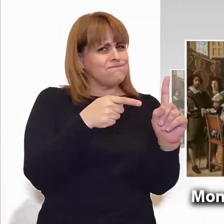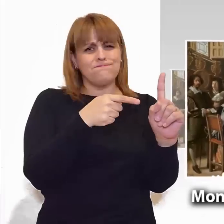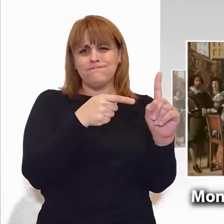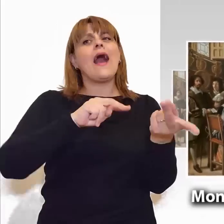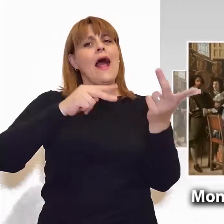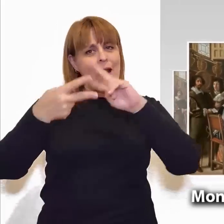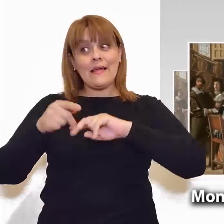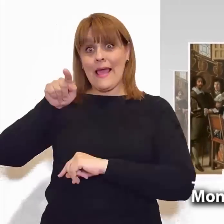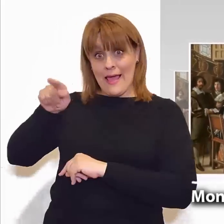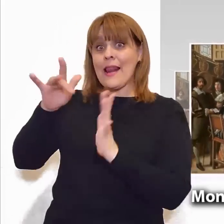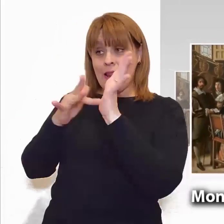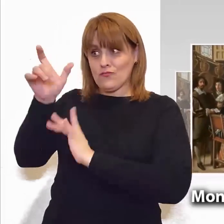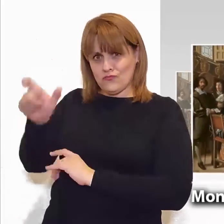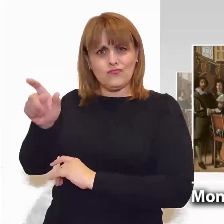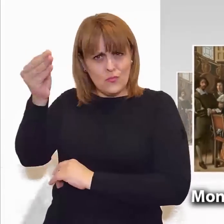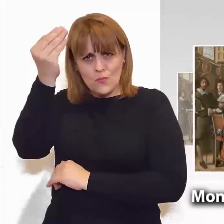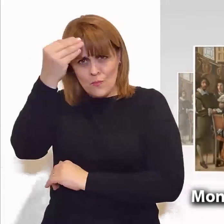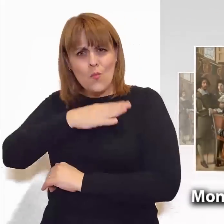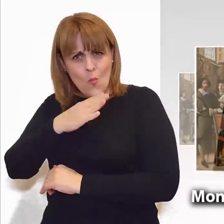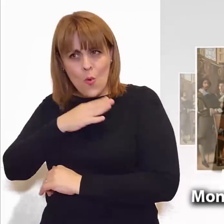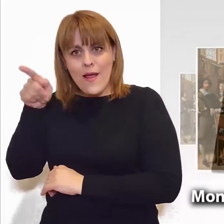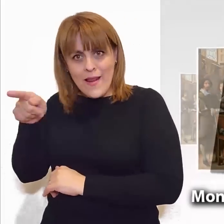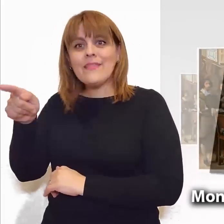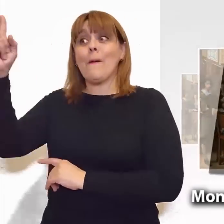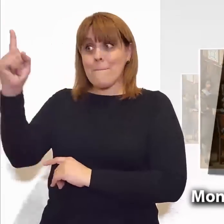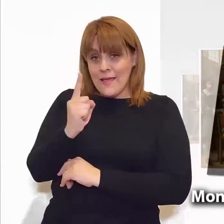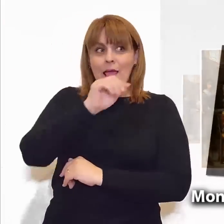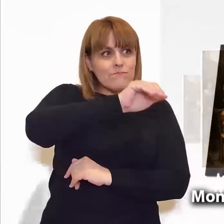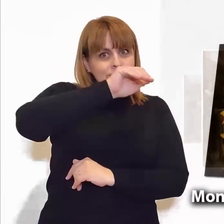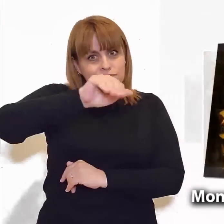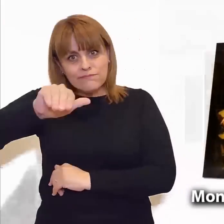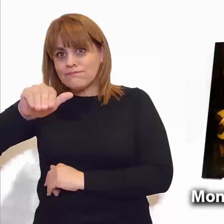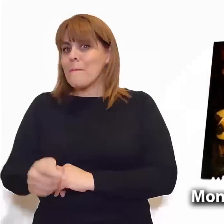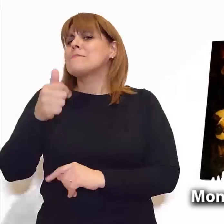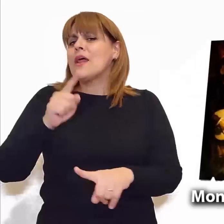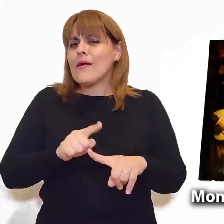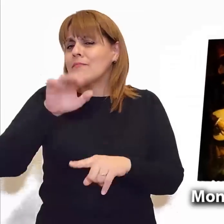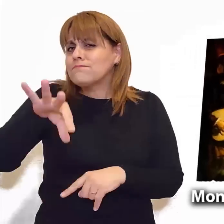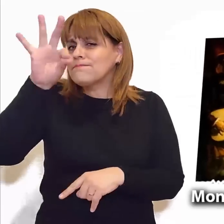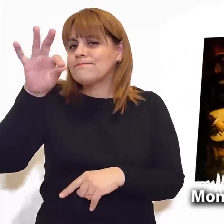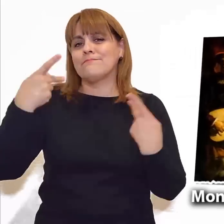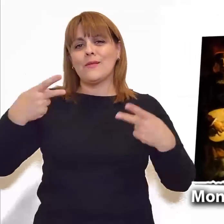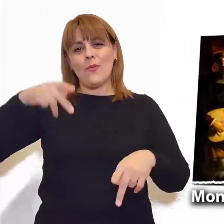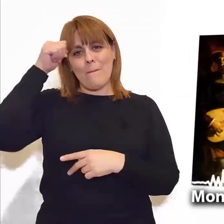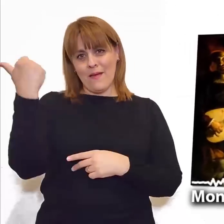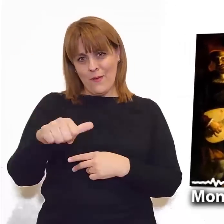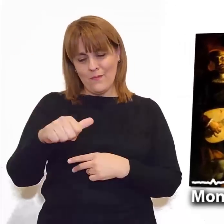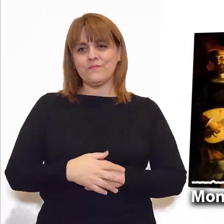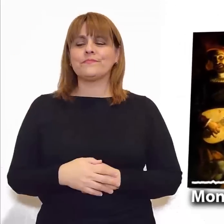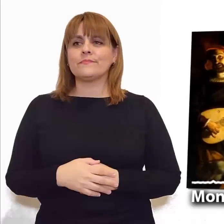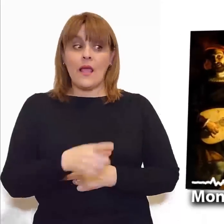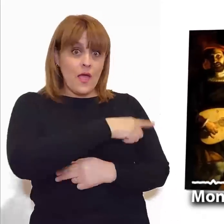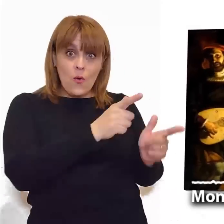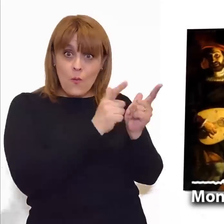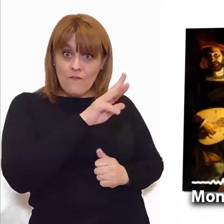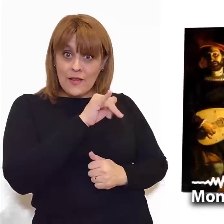allá de nuestras mezquindades. Es un amor sin condiciones, es un amor pleno y